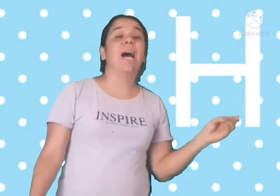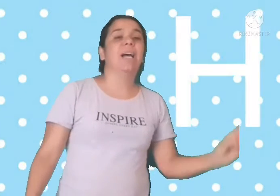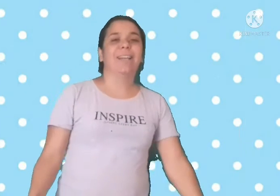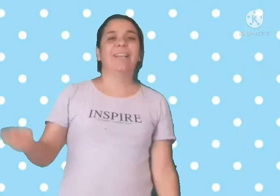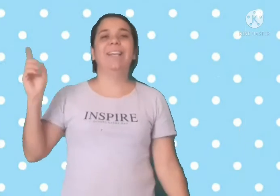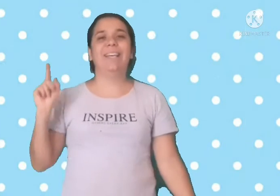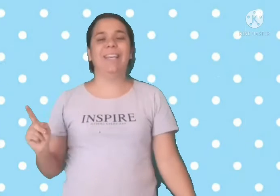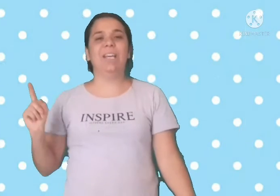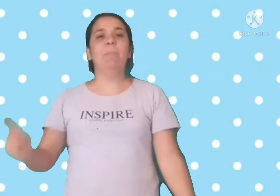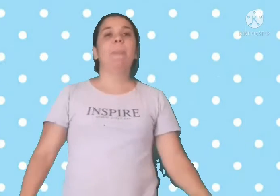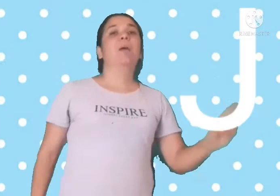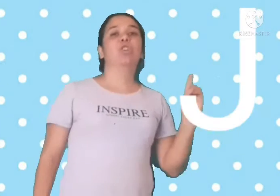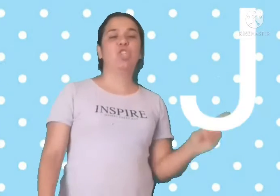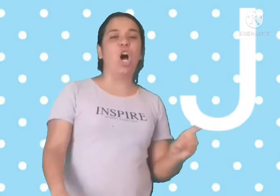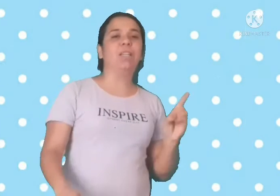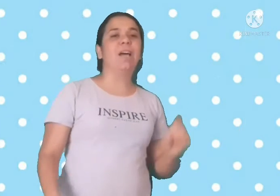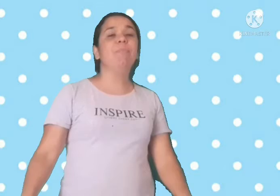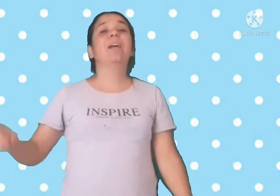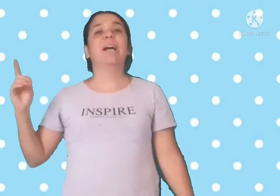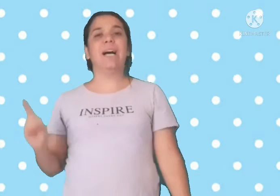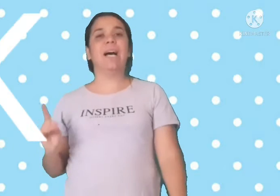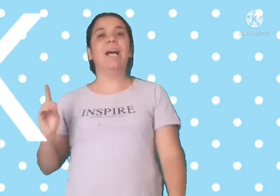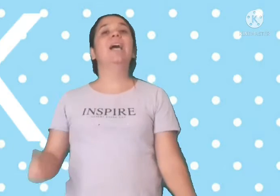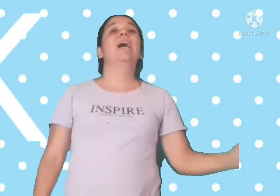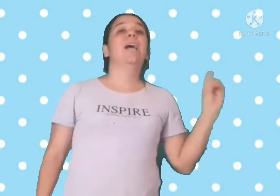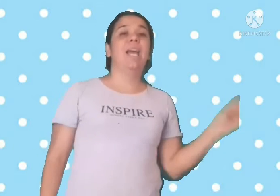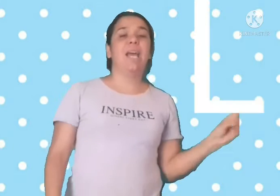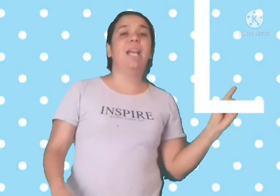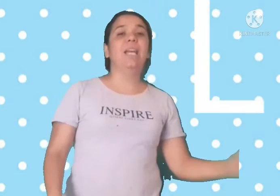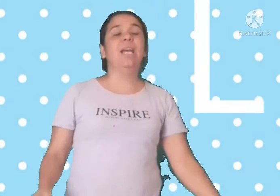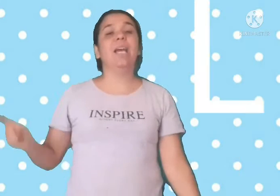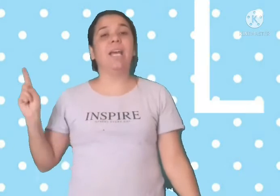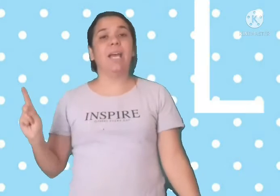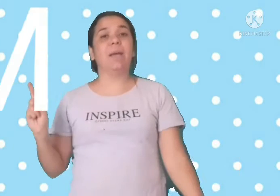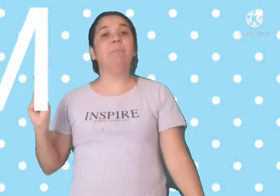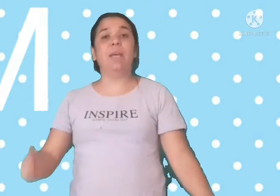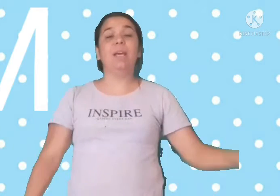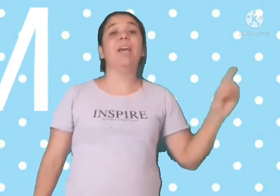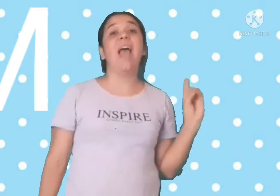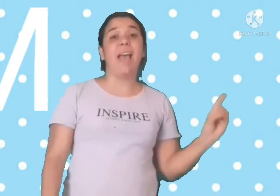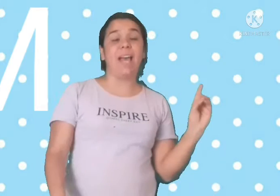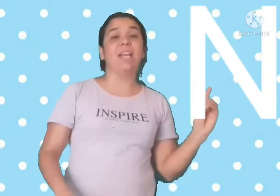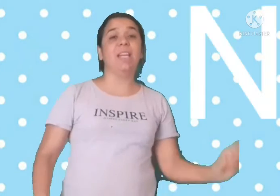I, J, K, L, M, N,